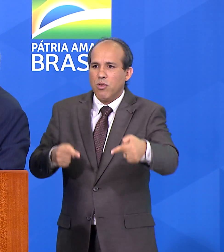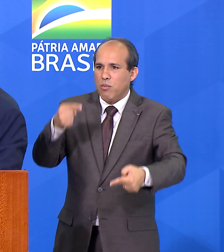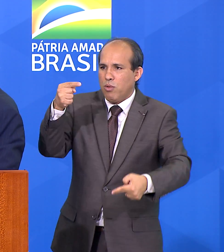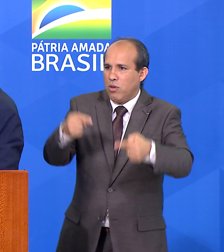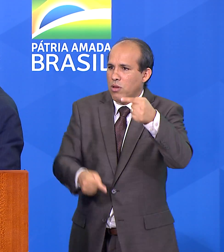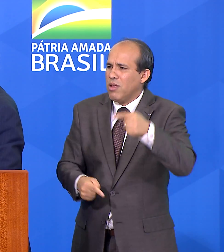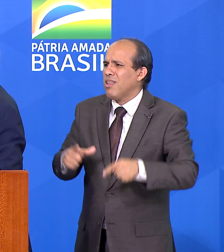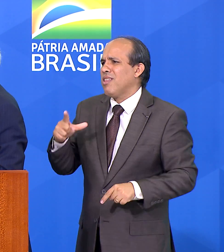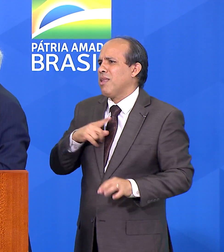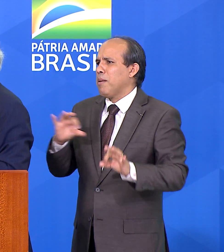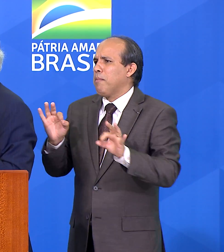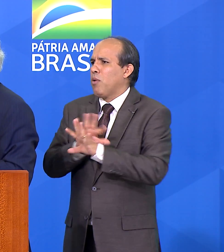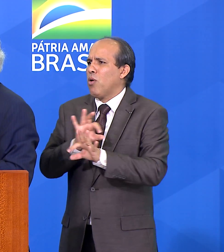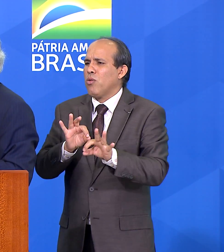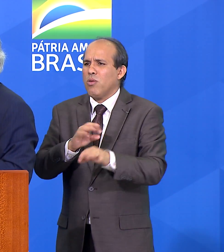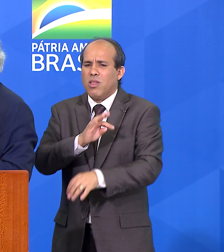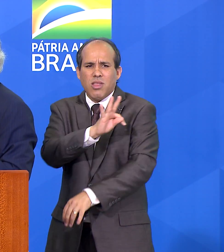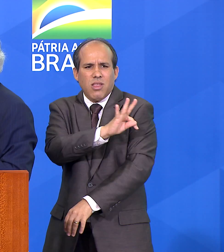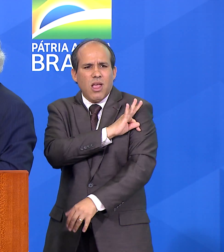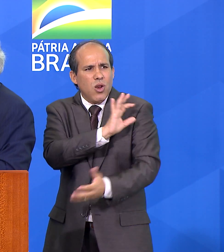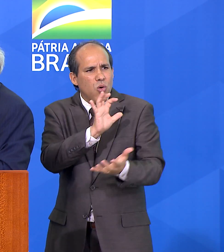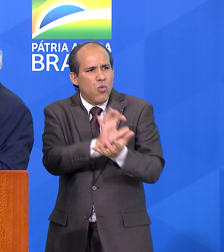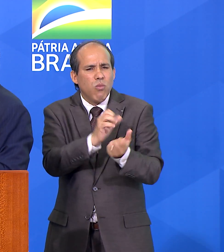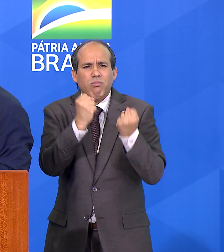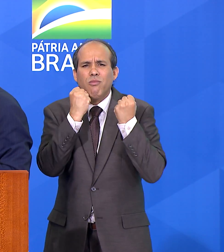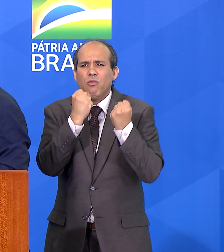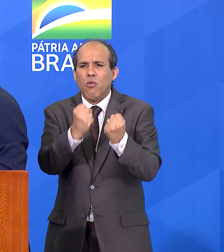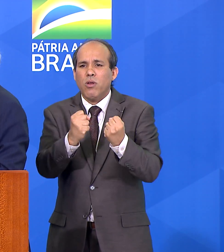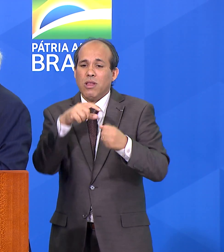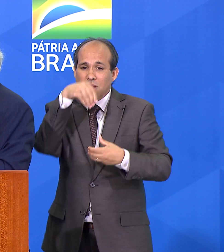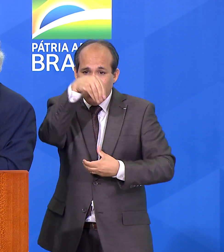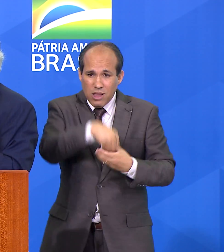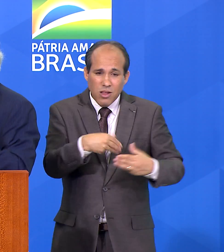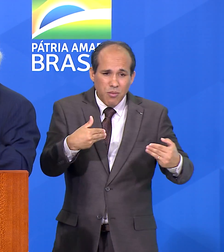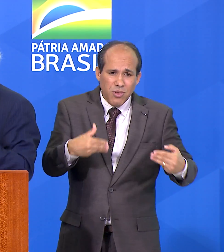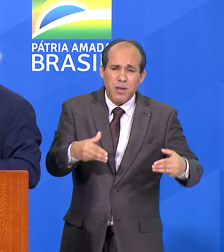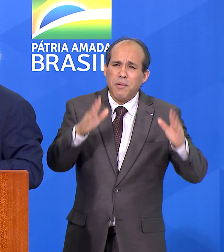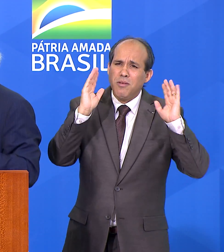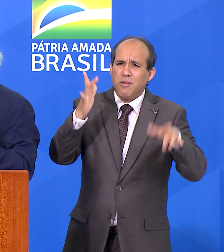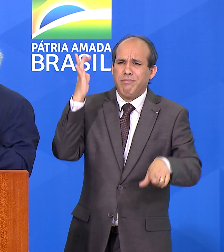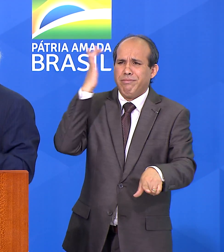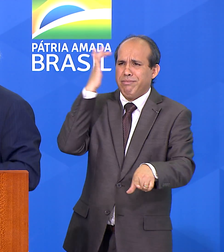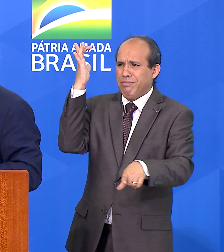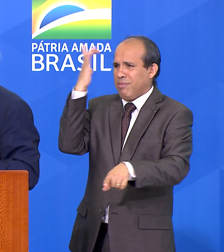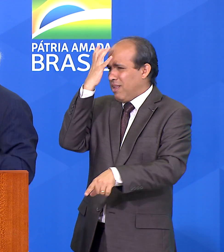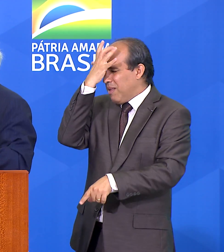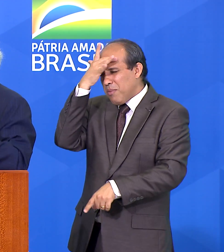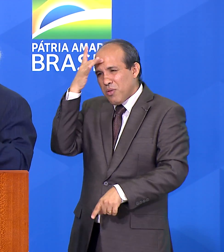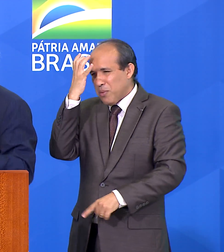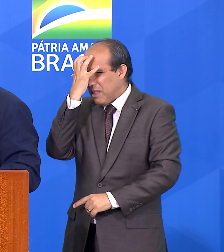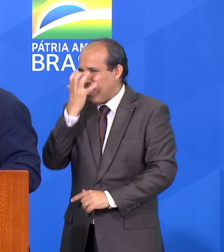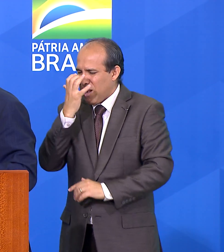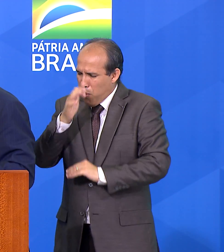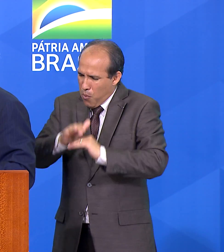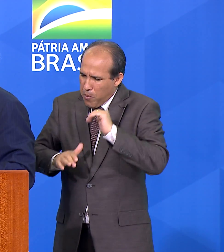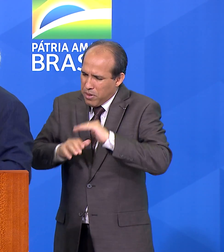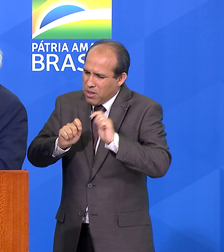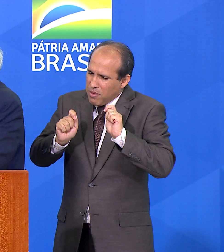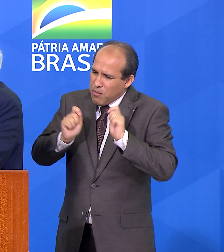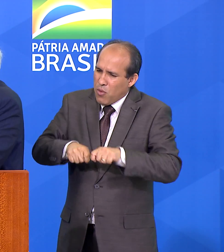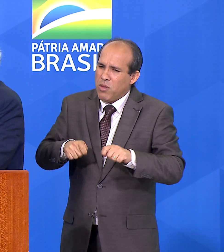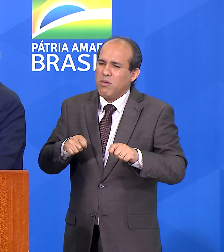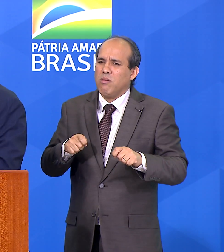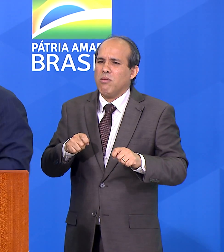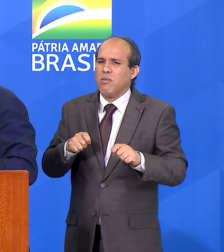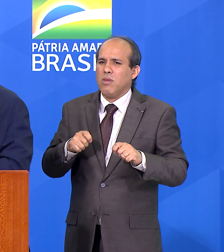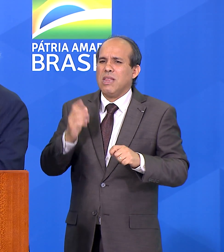Preparo técnico tem suficiente. São ministérios preparados, uma equipe de gente séria, competente, integrada, e que